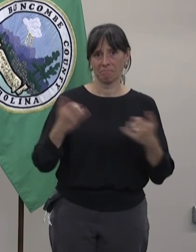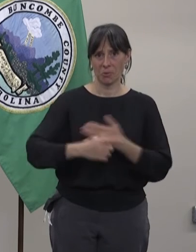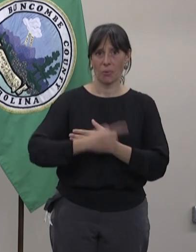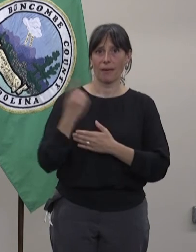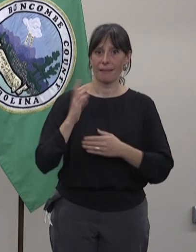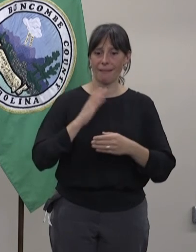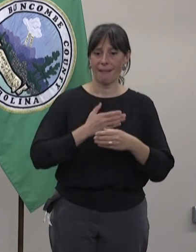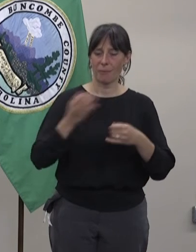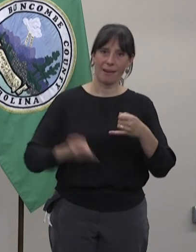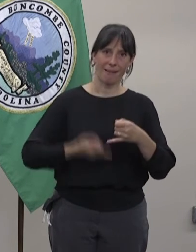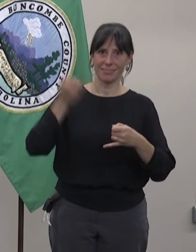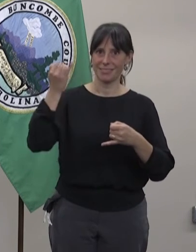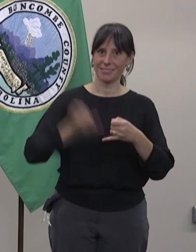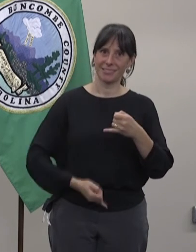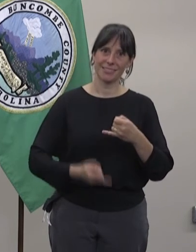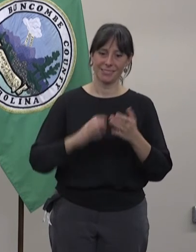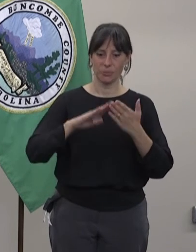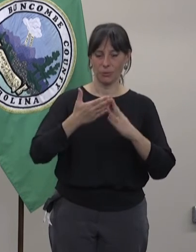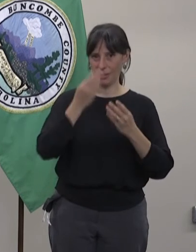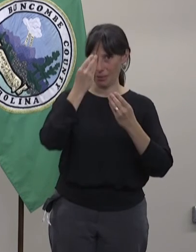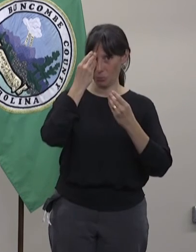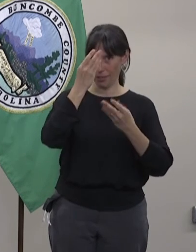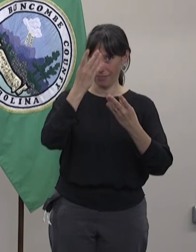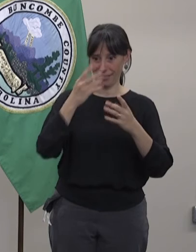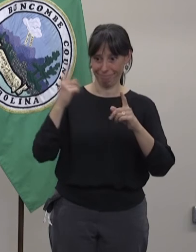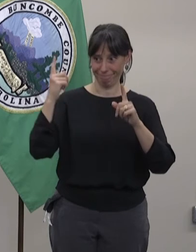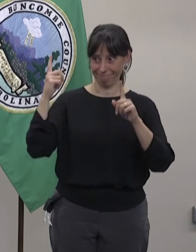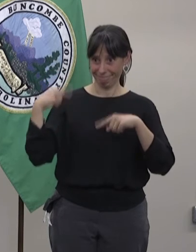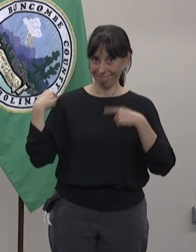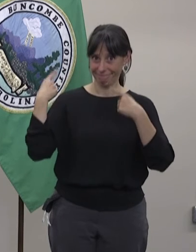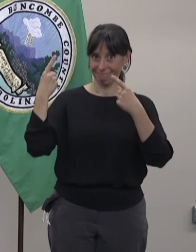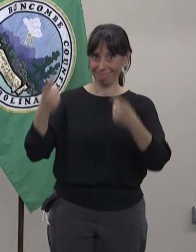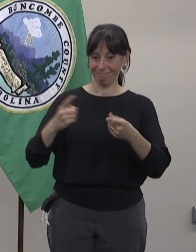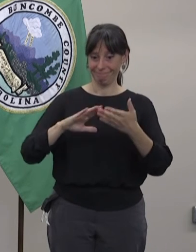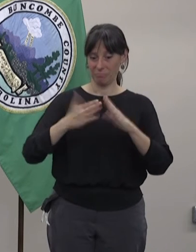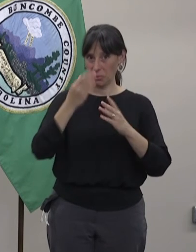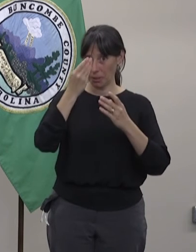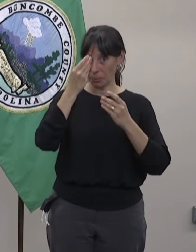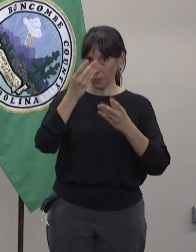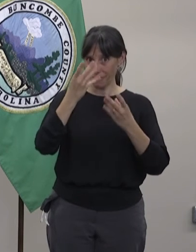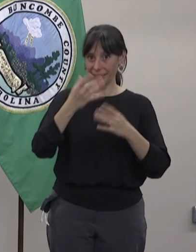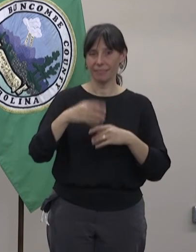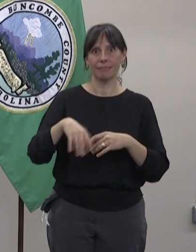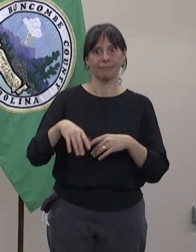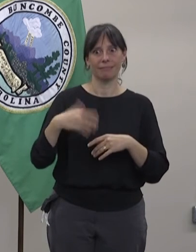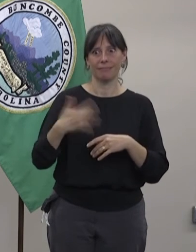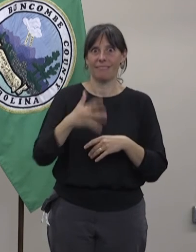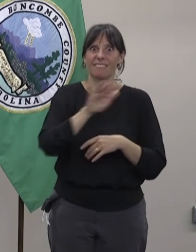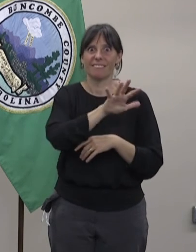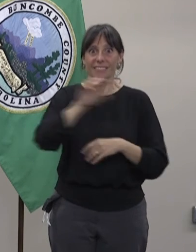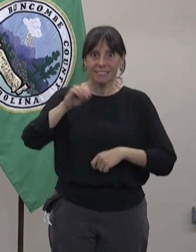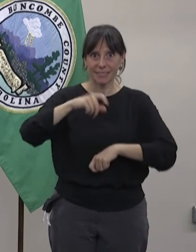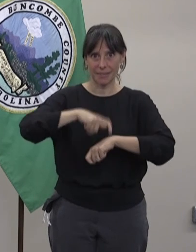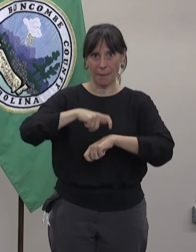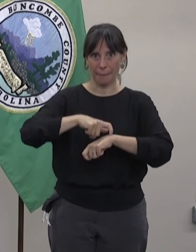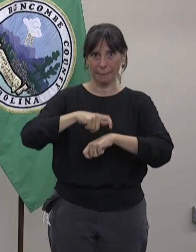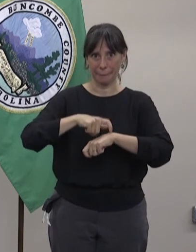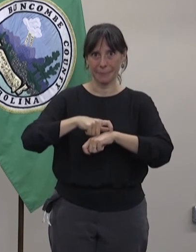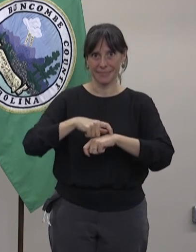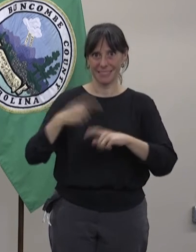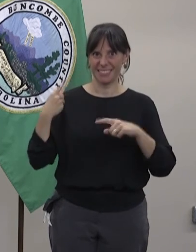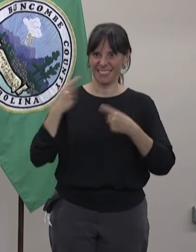Hoy es nuestro último informe de jueves y marca el número